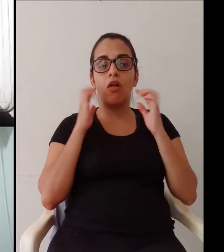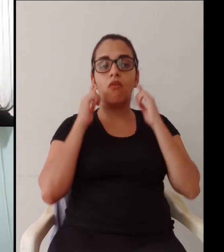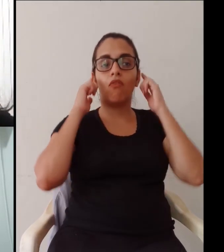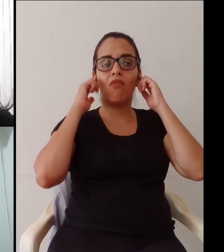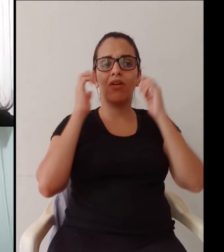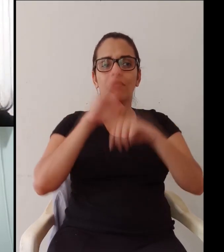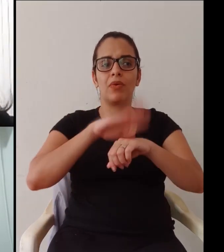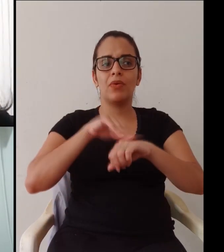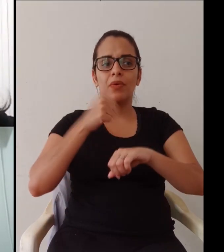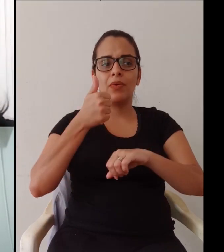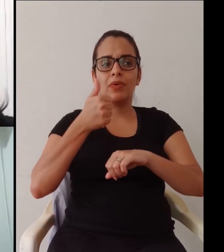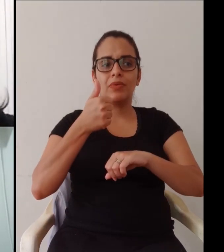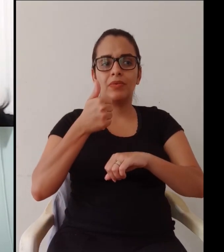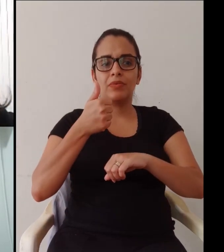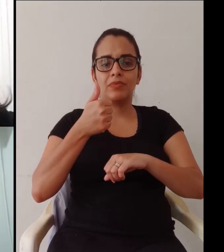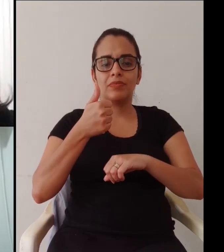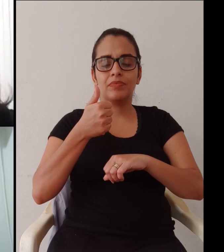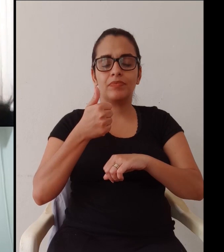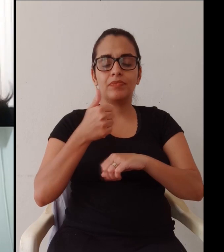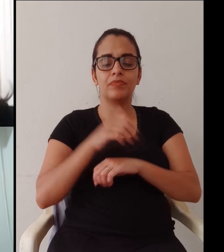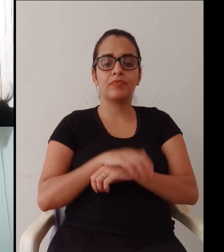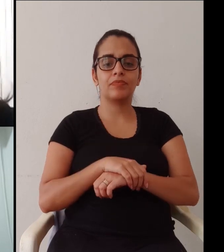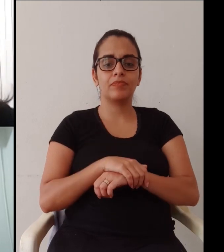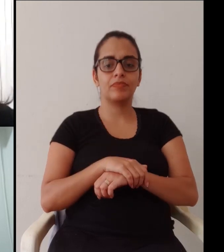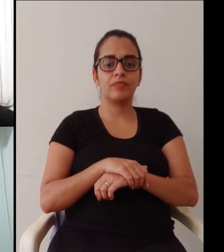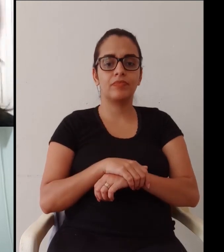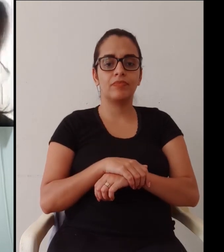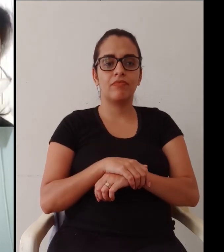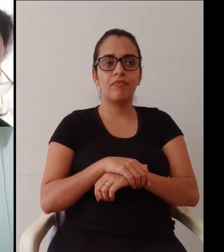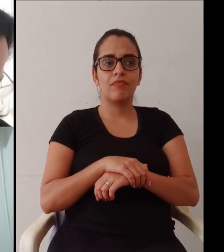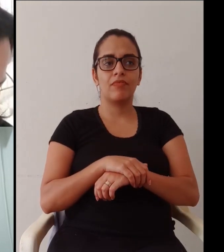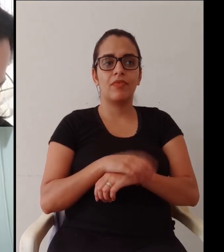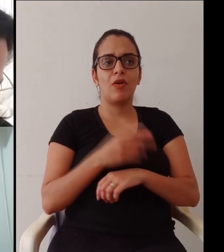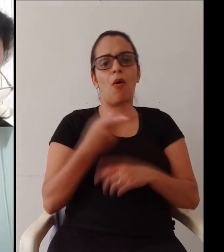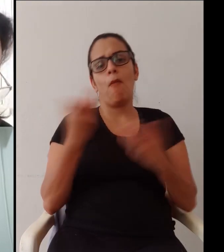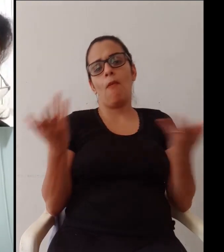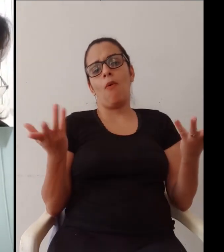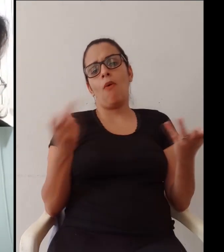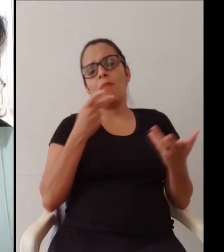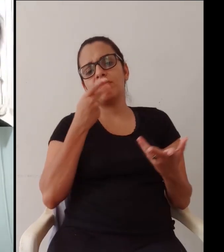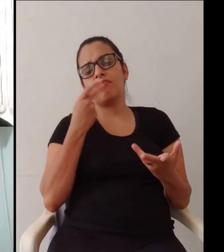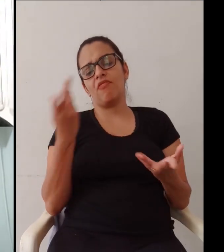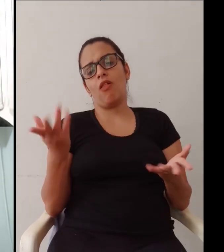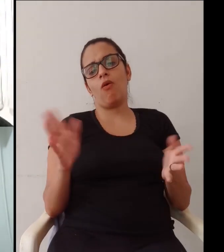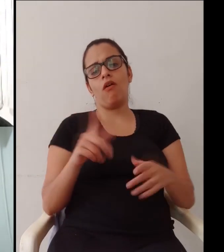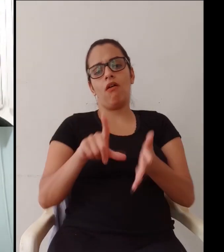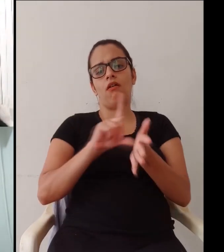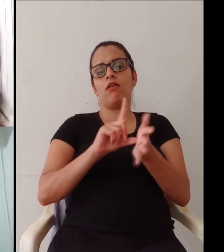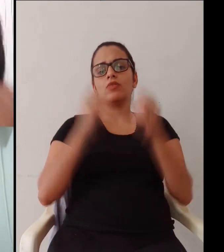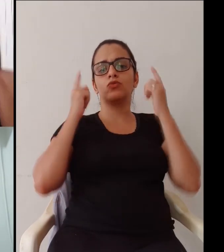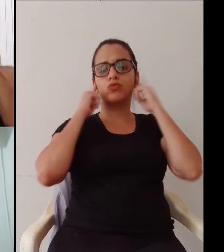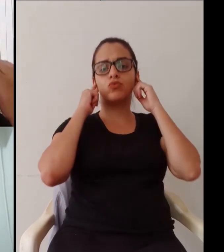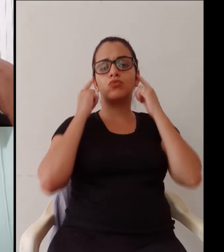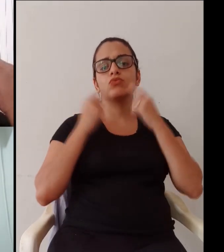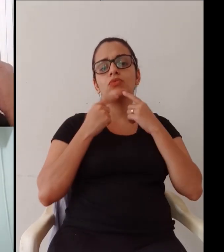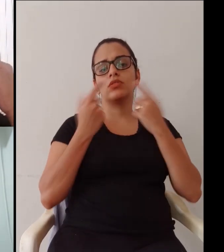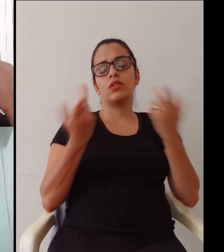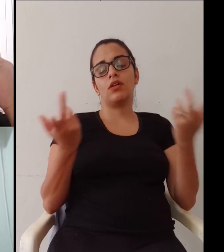aí Mariela me pediram para colocar o fone melhorou? melhorou muito